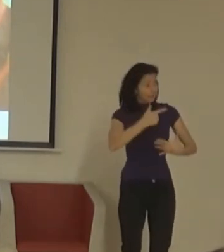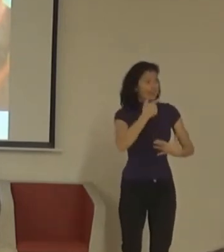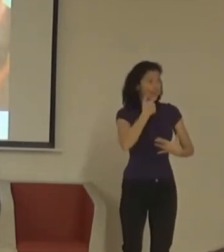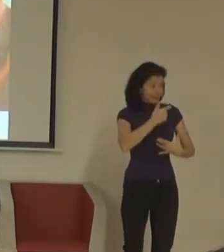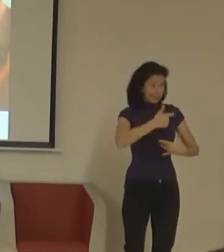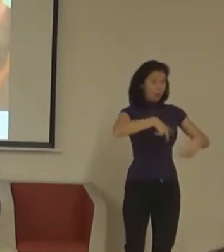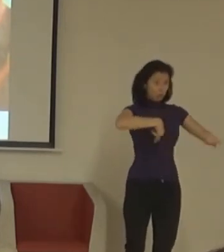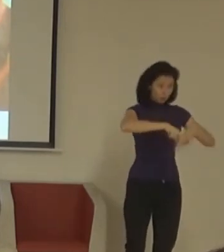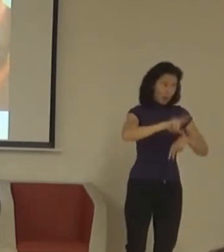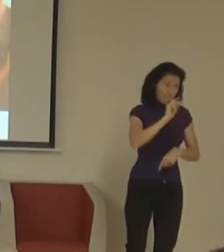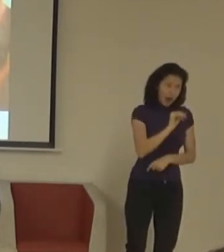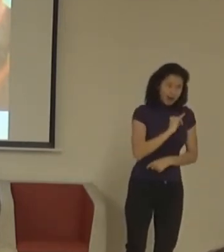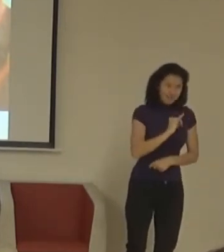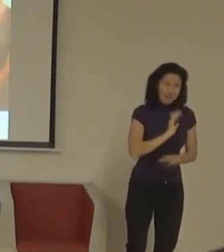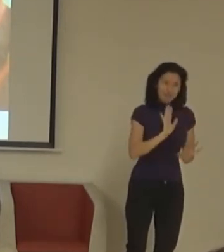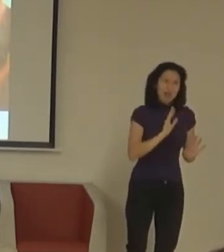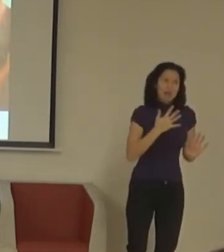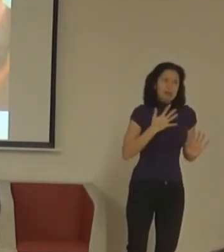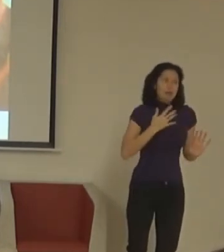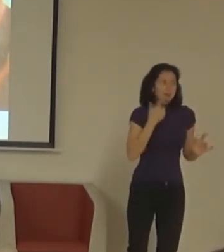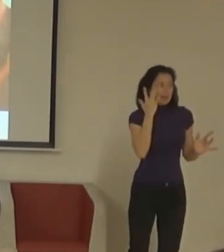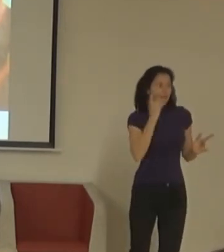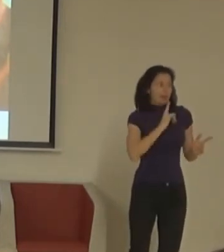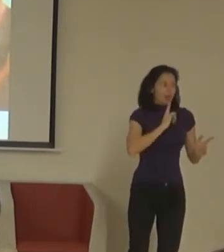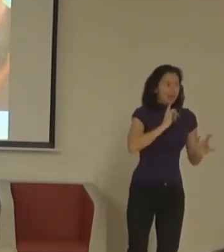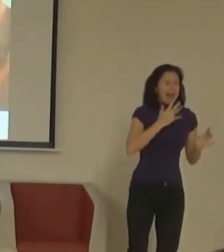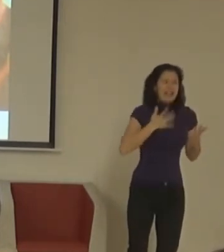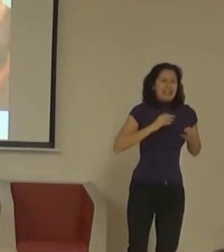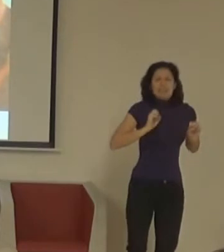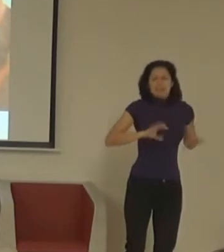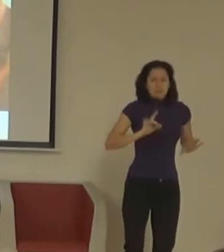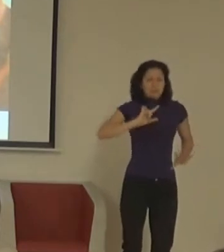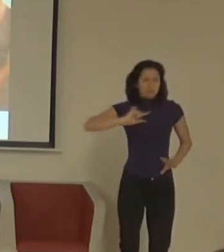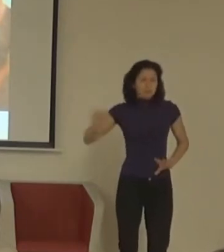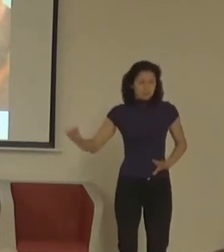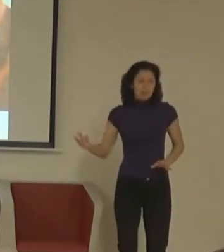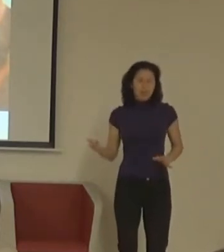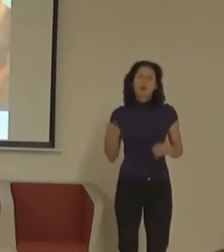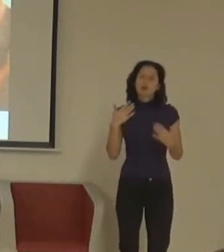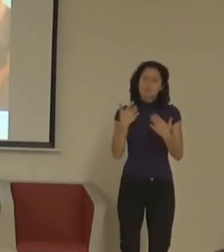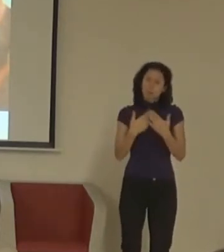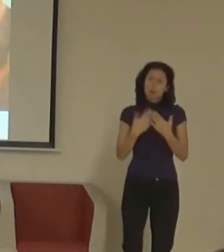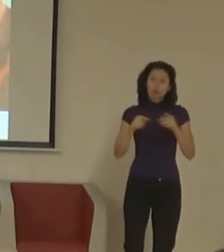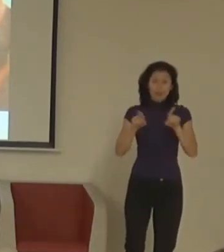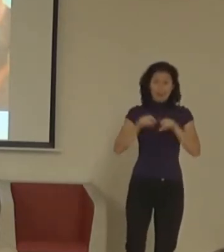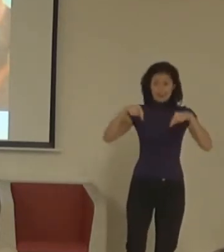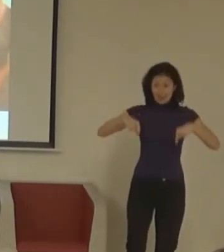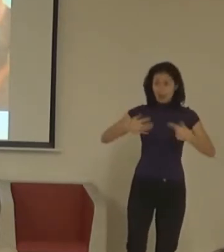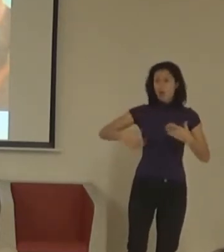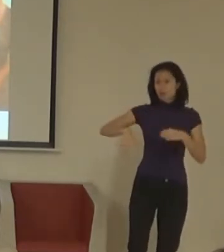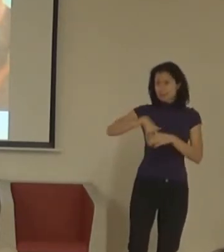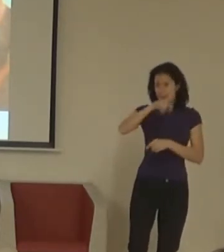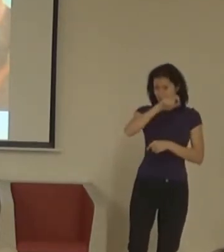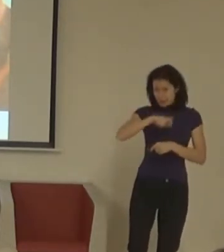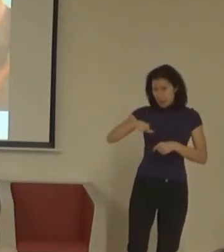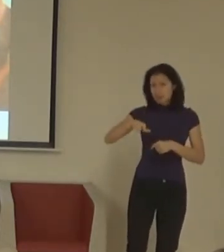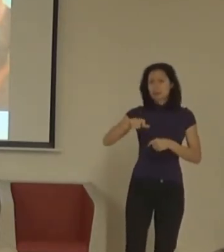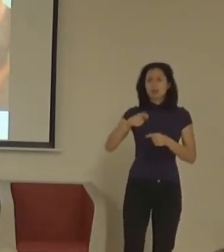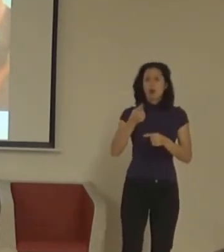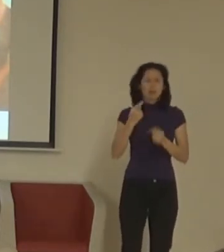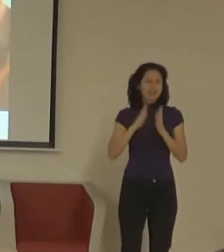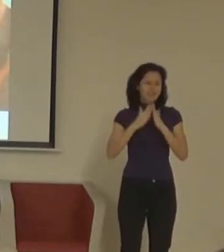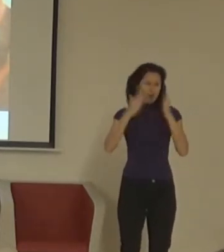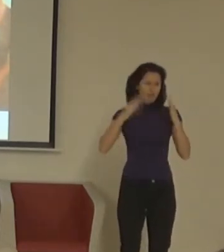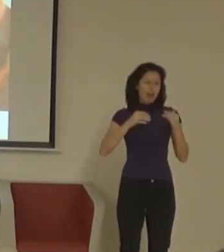proto bylo hrozně fajn, že právě knihovníci sněhovny Jiří Homnahena absolvovali workshopy vedené nesečitým lektorem, jak jednoduše